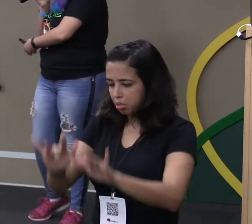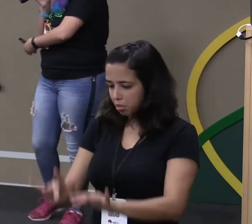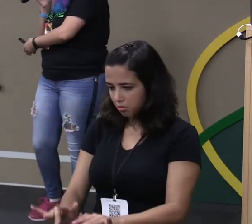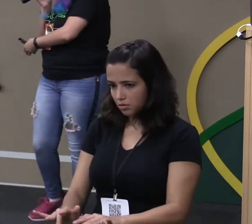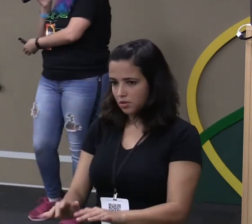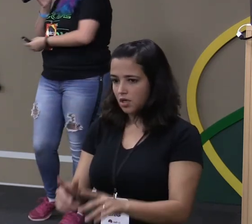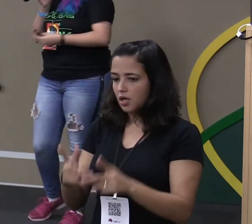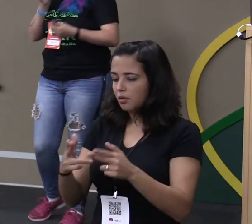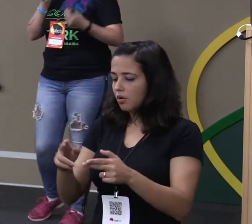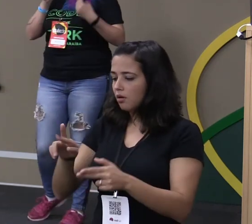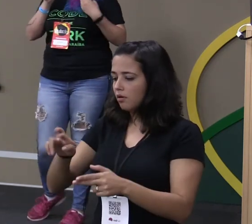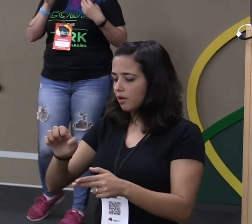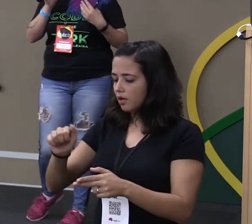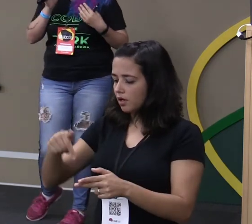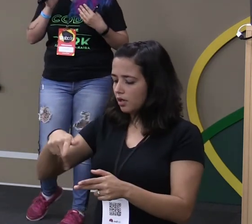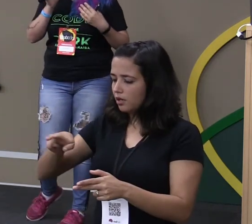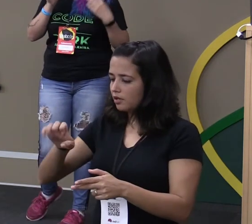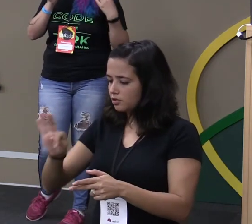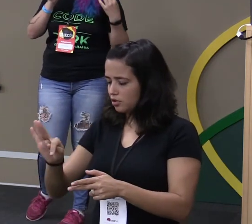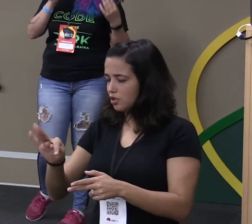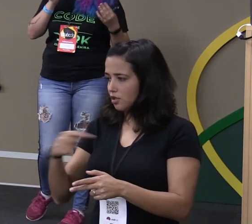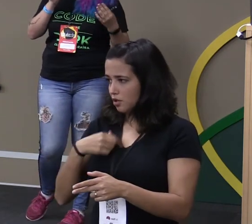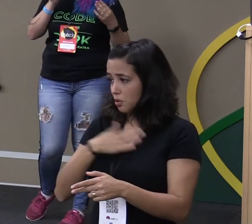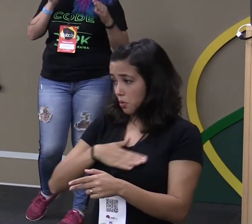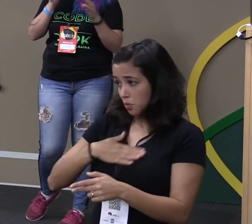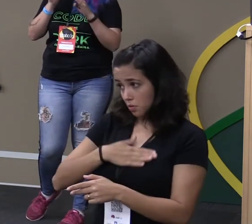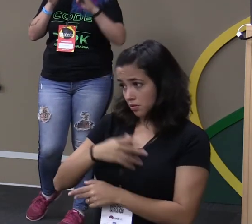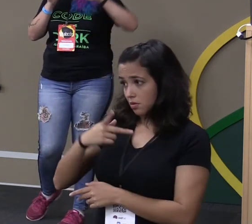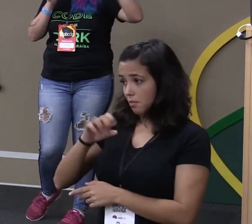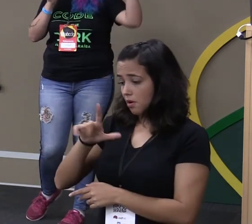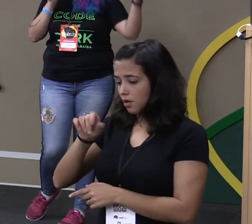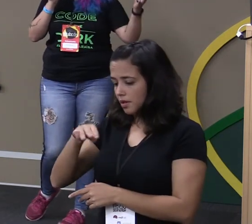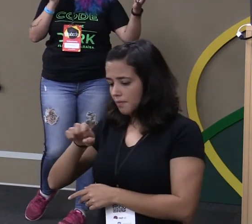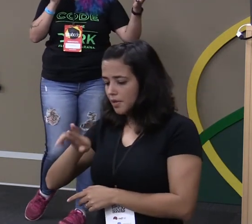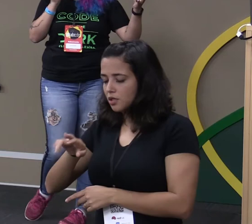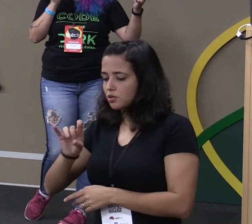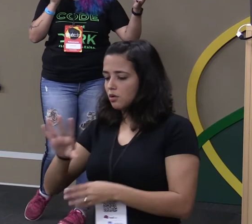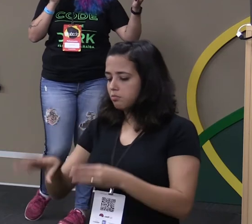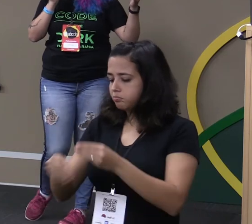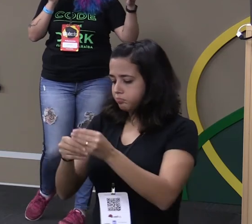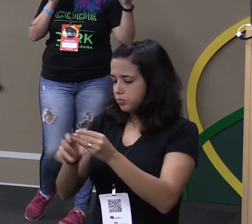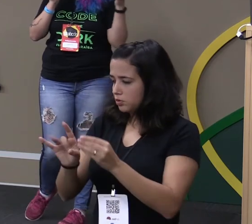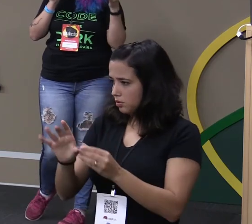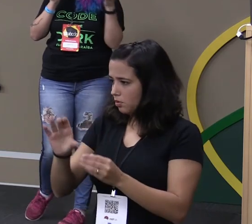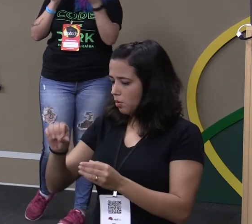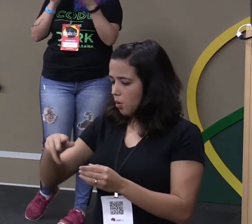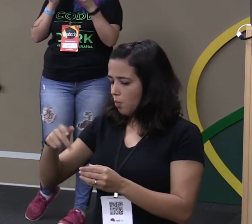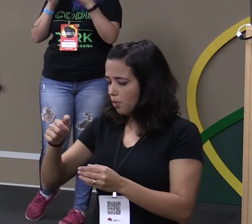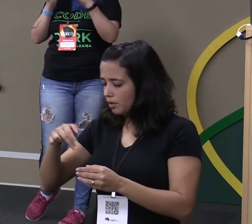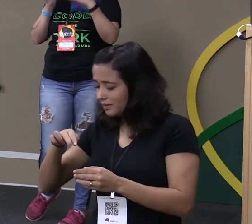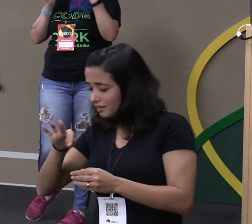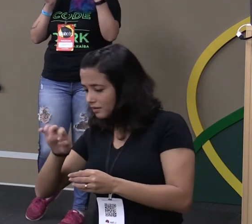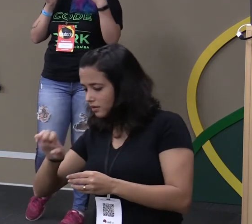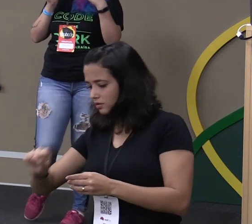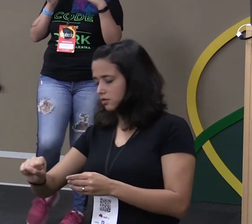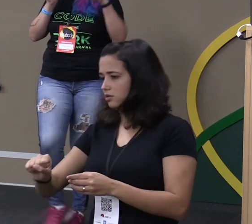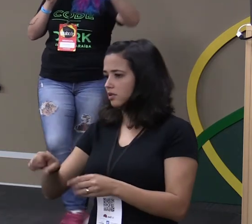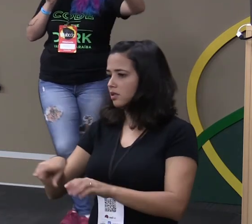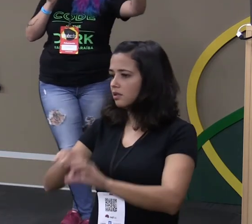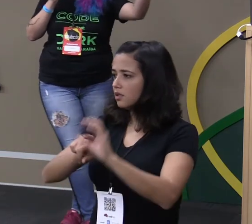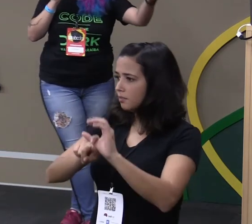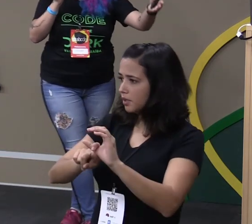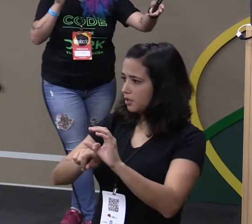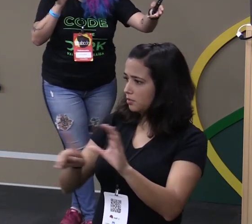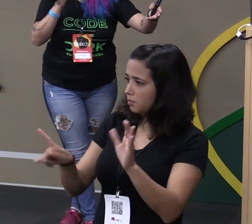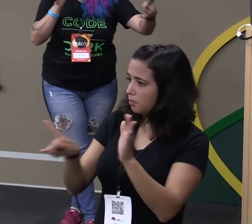a gente trabalha com React eu gosto de trabalhar com Polymer só para fazer os componentes então naturalmente ele vai ser uma dependência